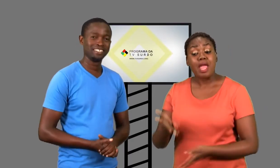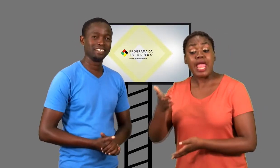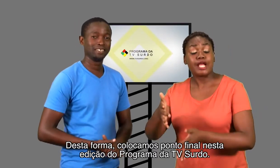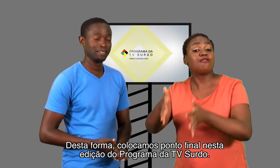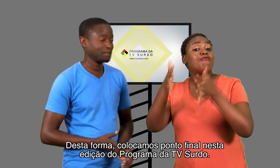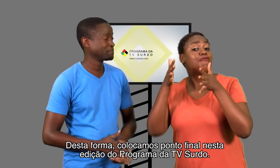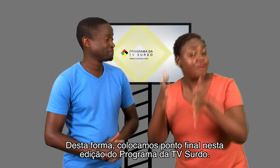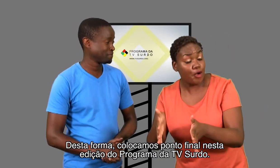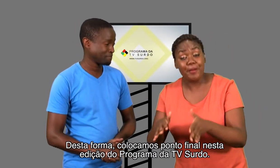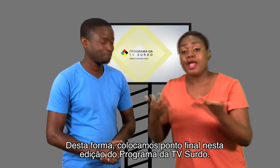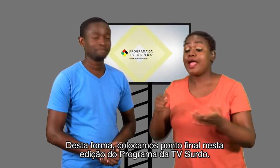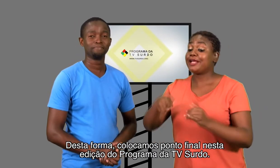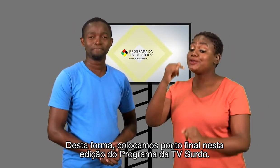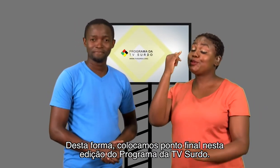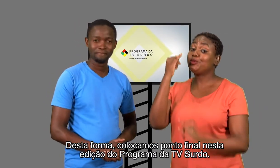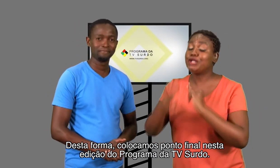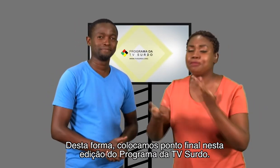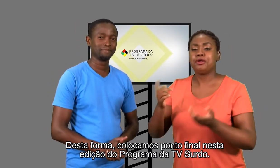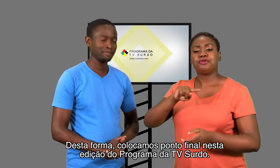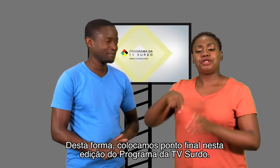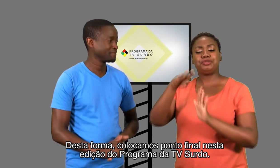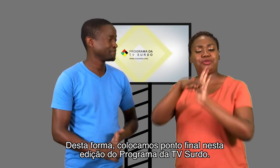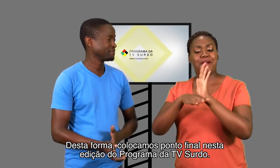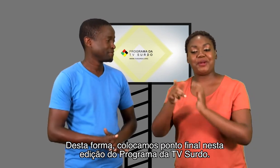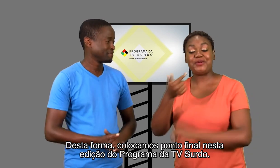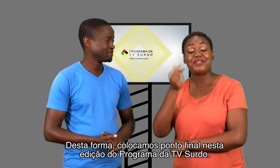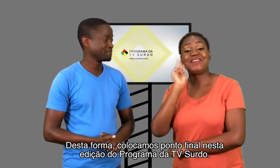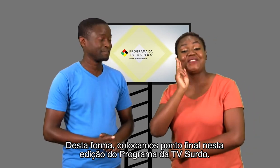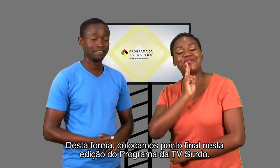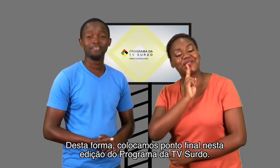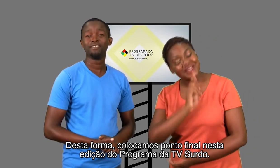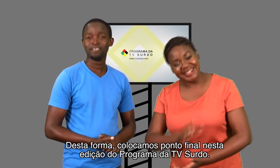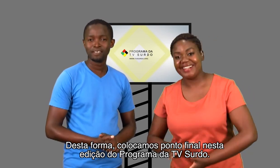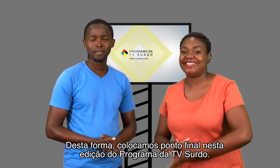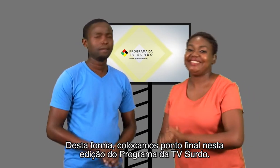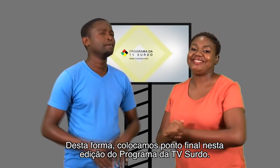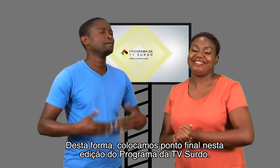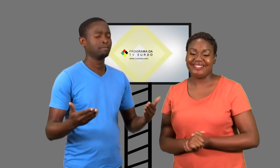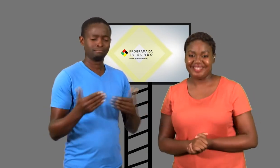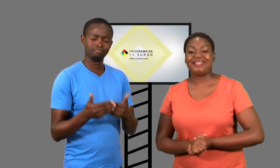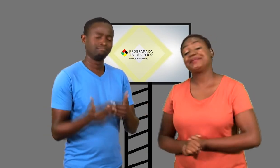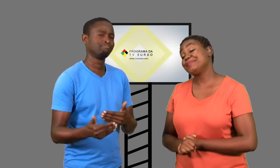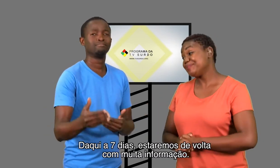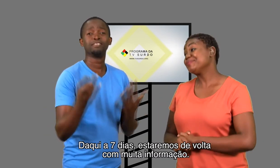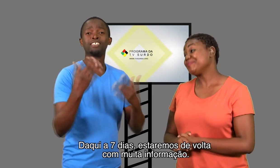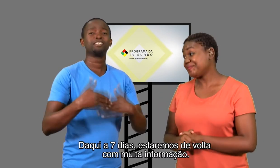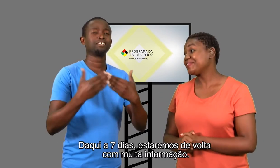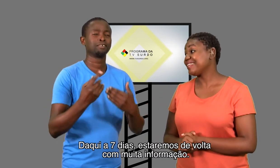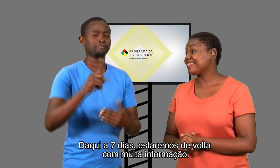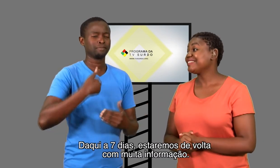Desta forma, colocamos ponto final nesta edição do programa da TV Surdo. Daqui a sete